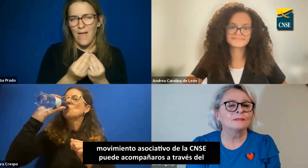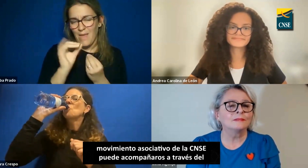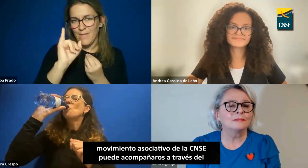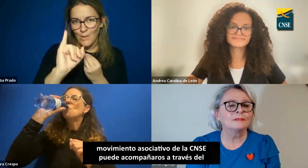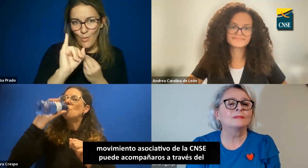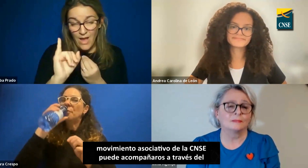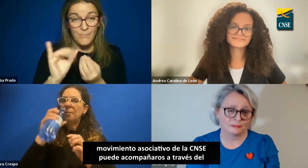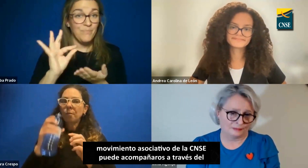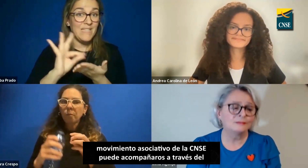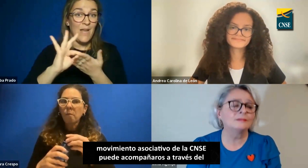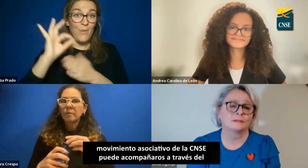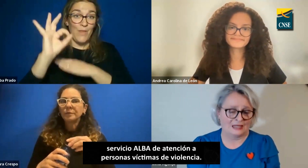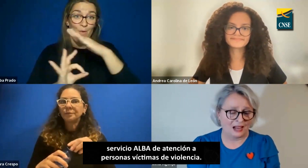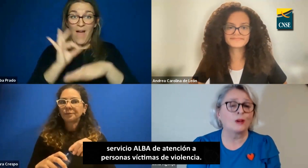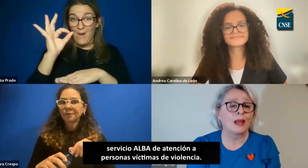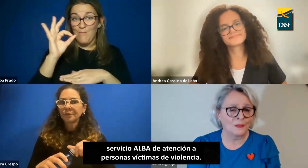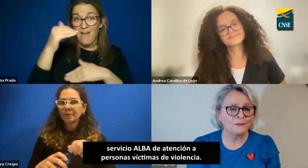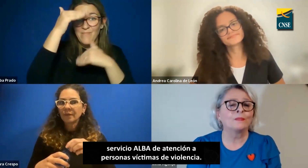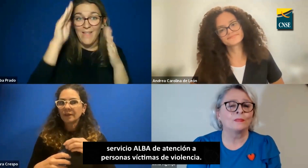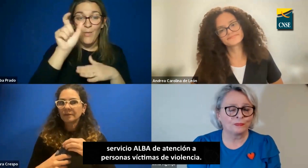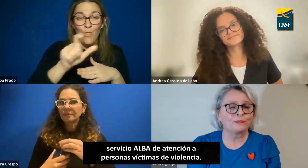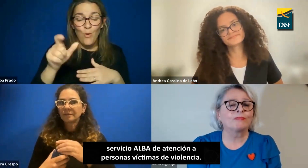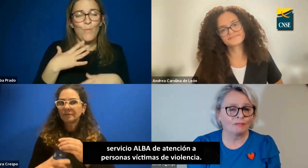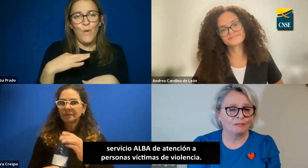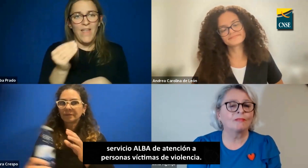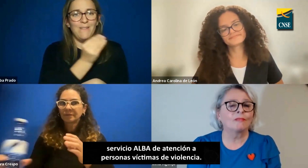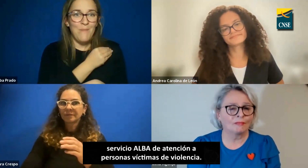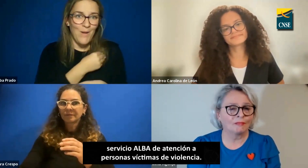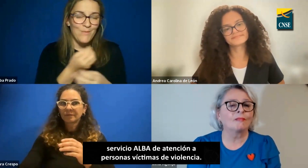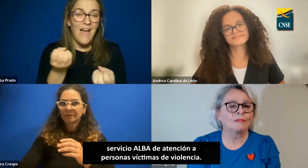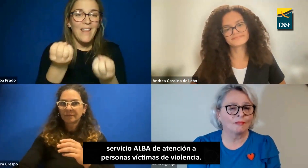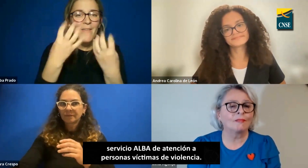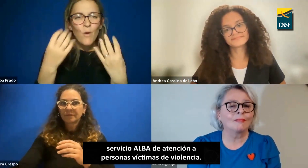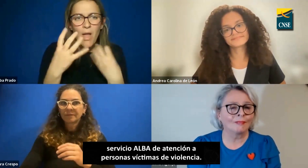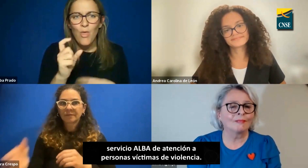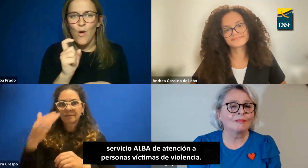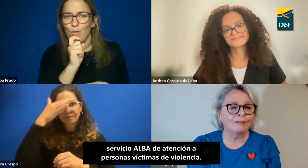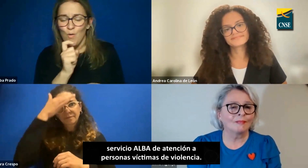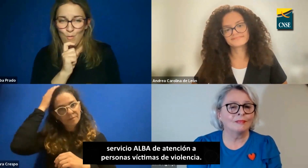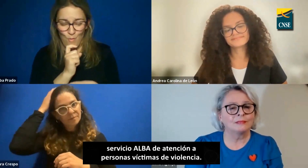CNSE puede acompañaros a través del servicio Alba de Atención a Personas Víctimas de Violencia.